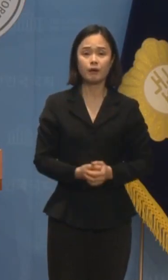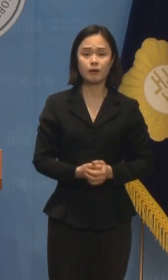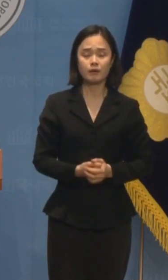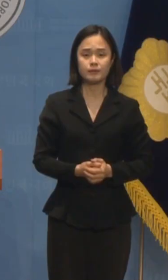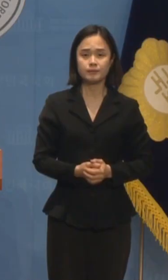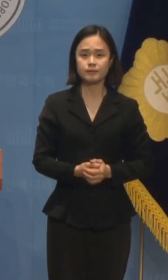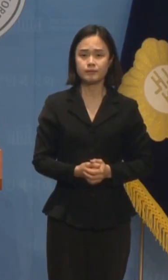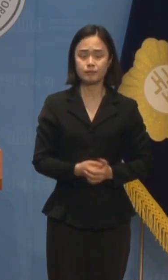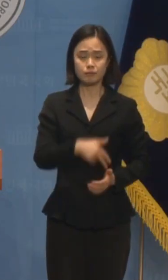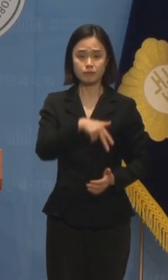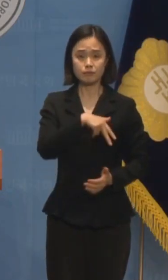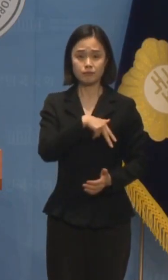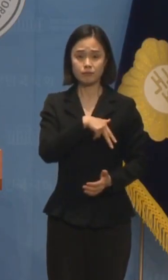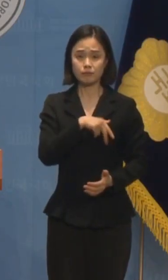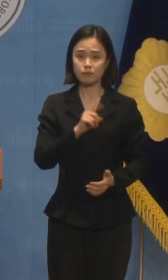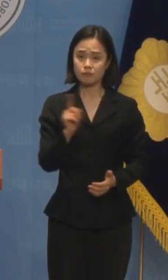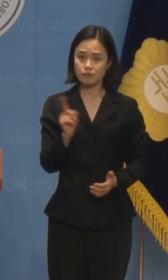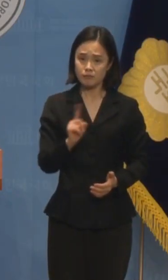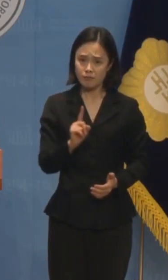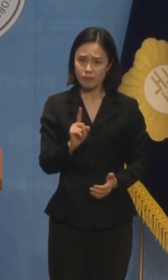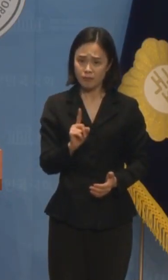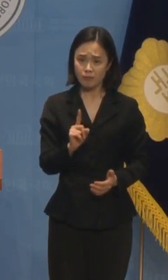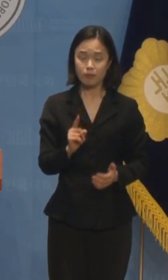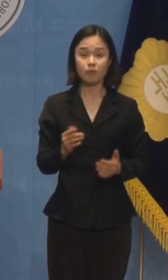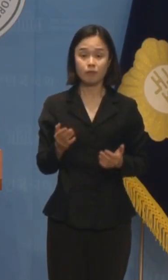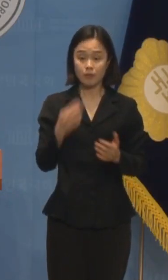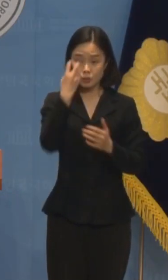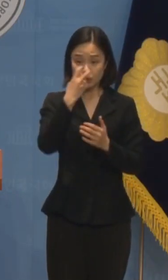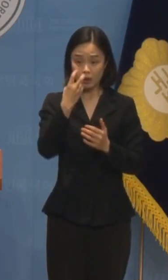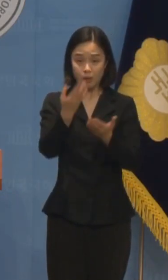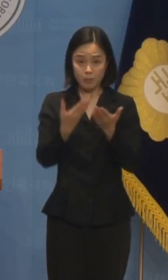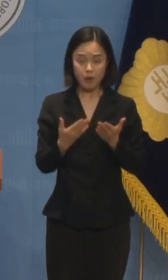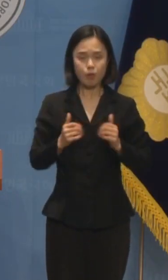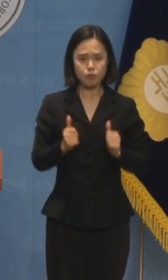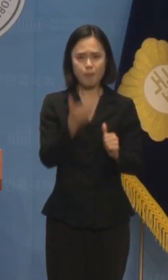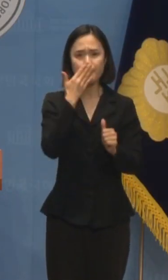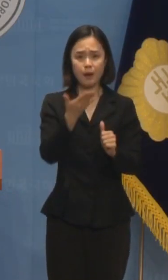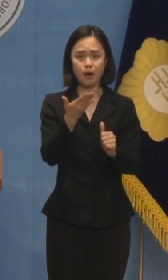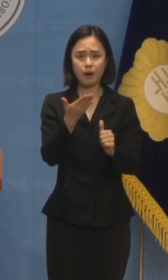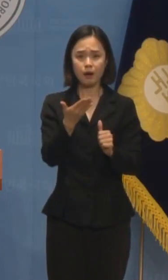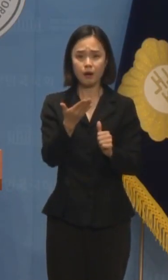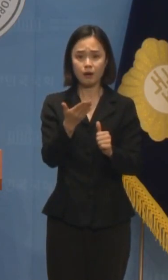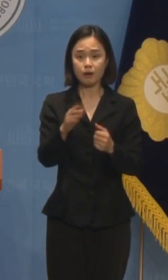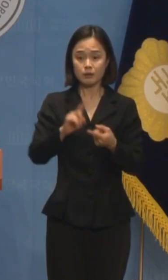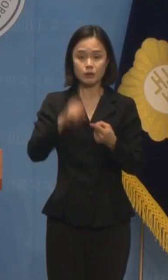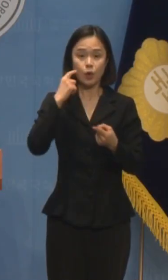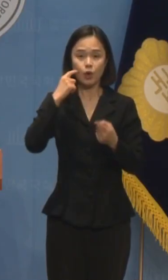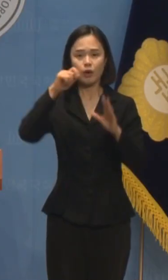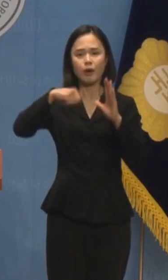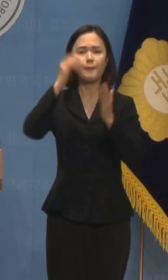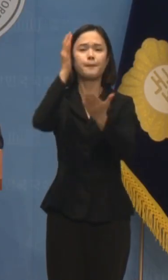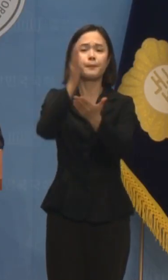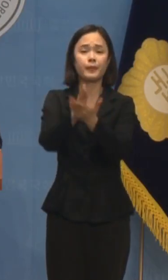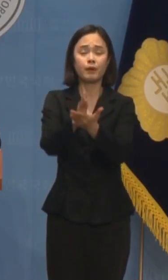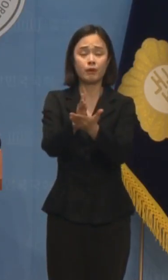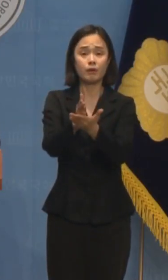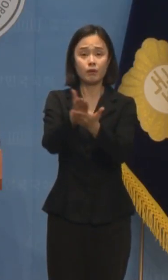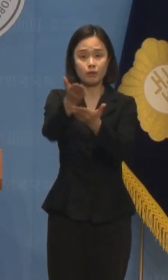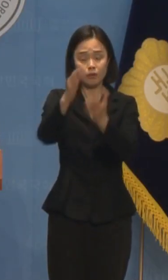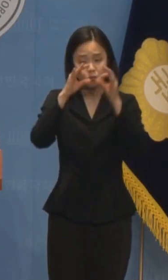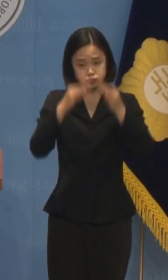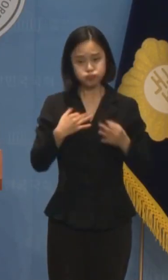이따위 언론 플레이만 계속하지 말고 자신 있으면 당장 기소하기 바랍니다. 검찰이 지금까지